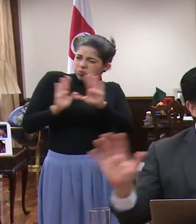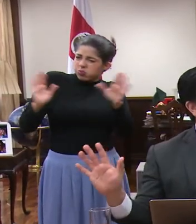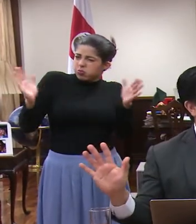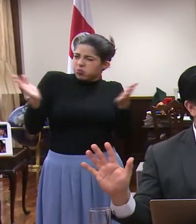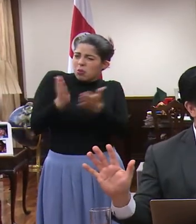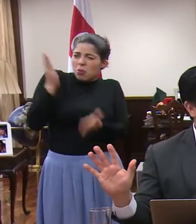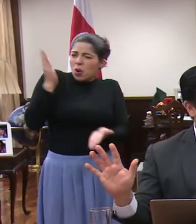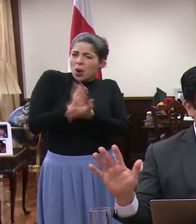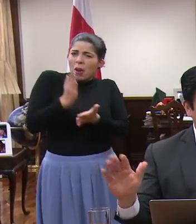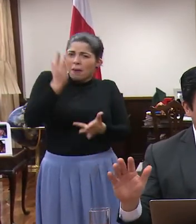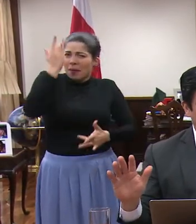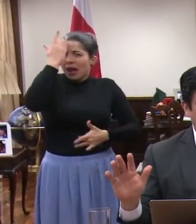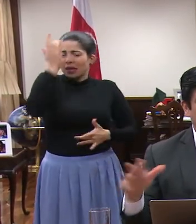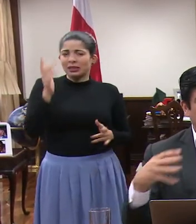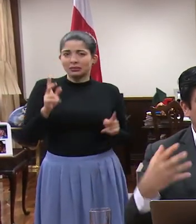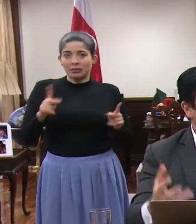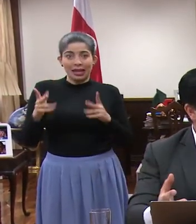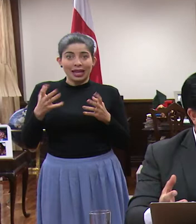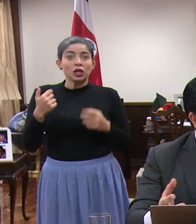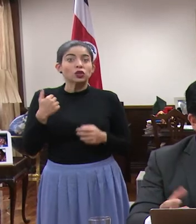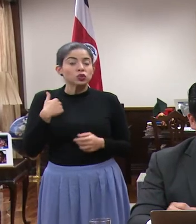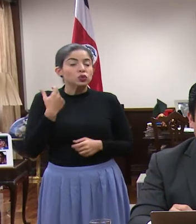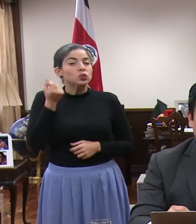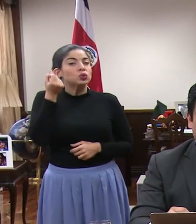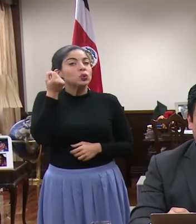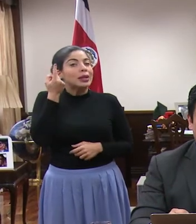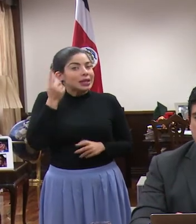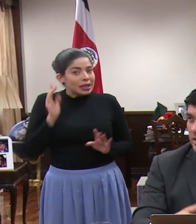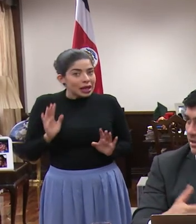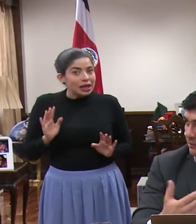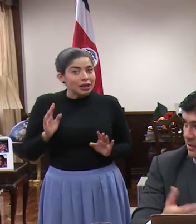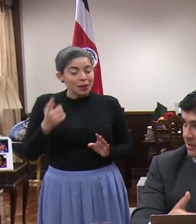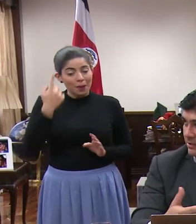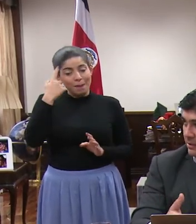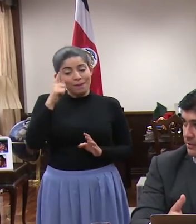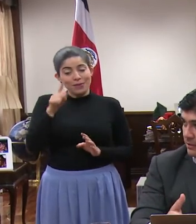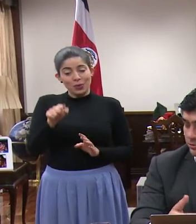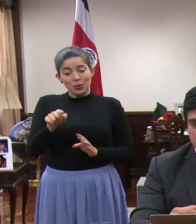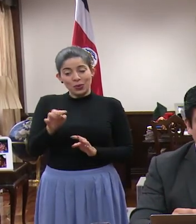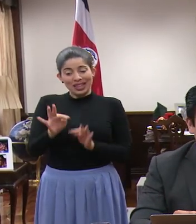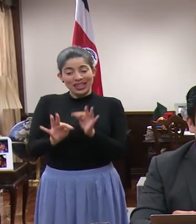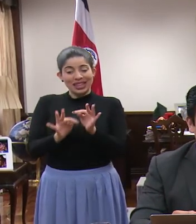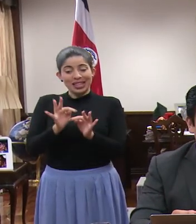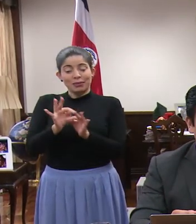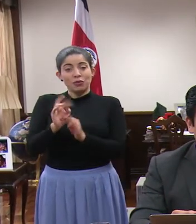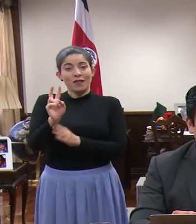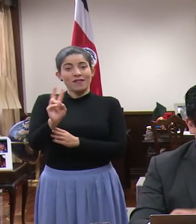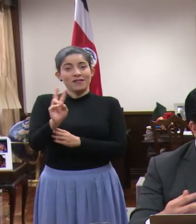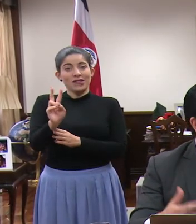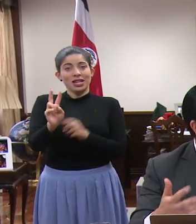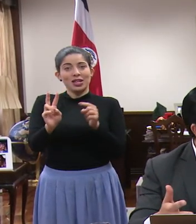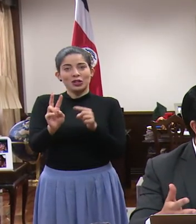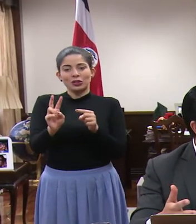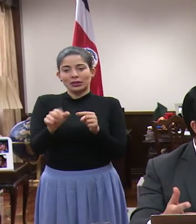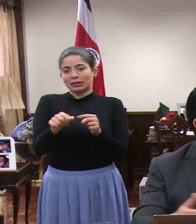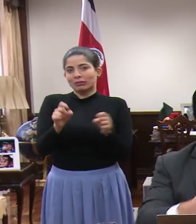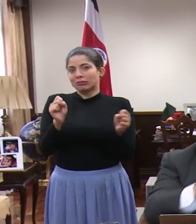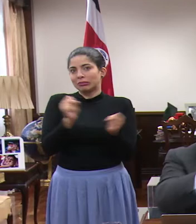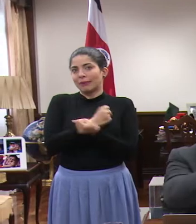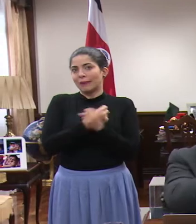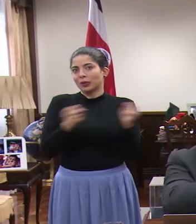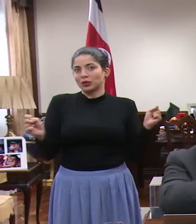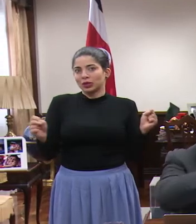haya un caso más. Entiendo yo que por la dinámica que tiene el virus, eso no es posible.